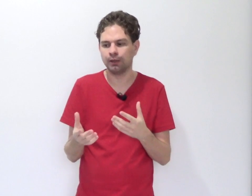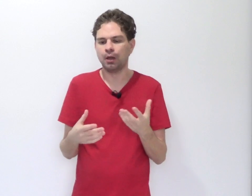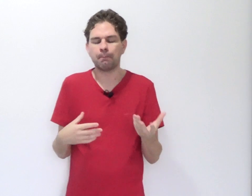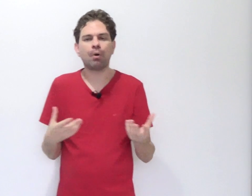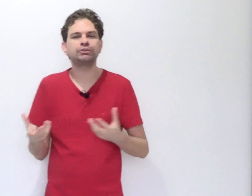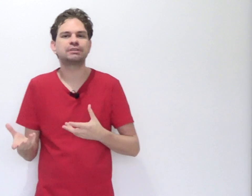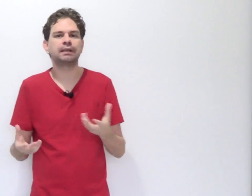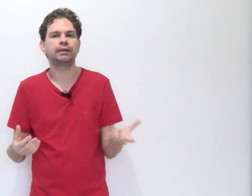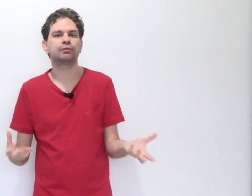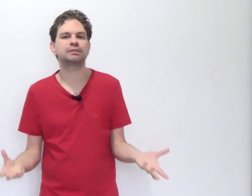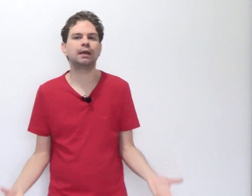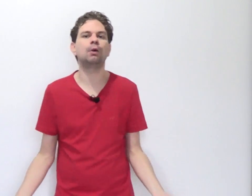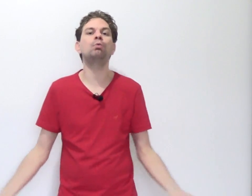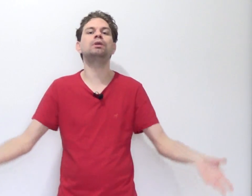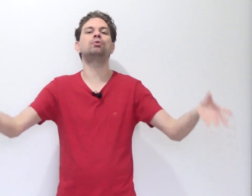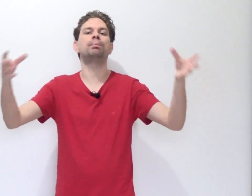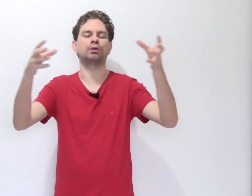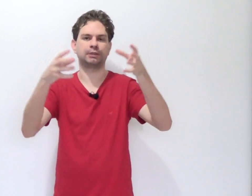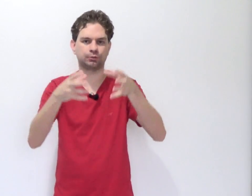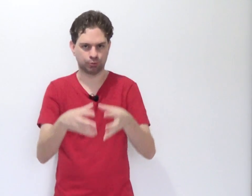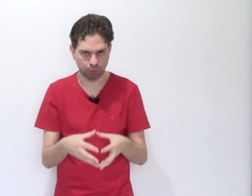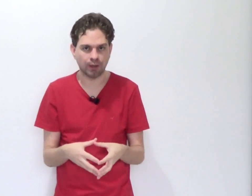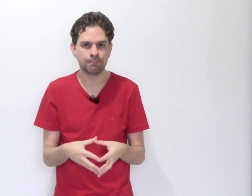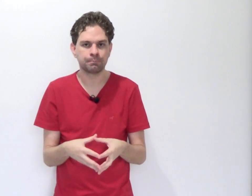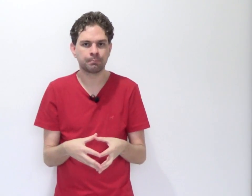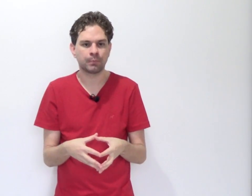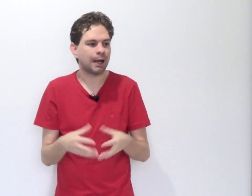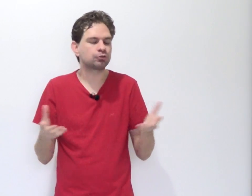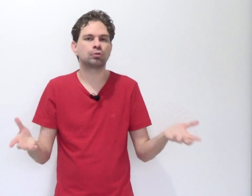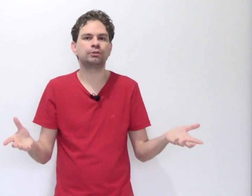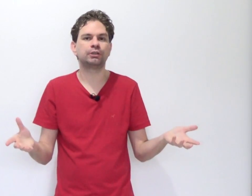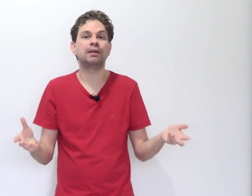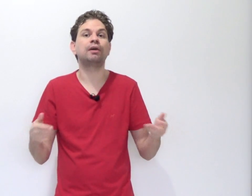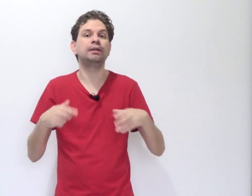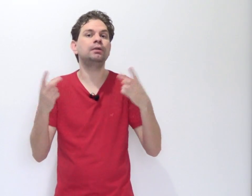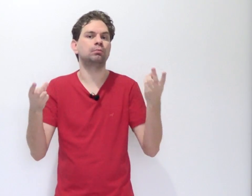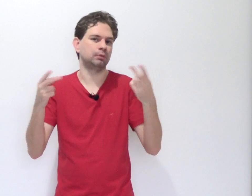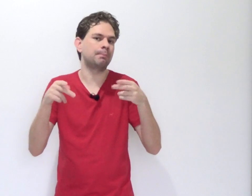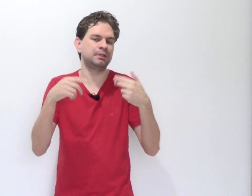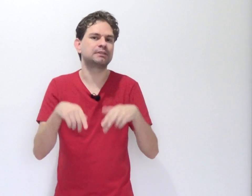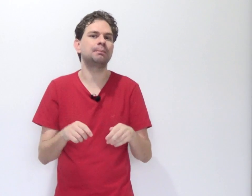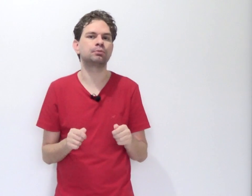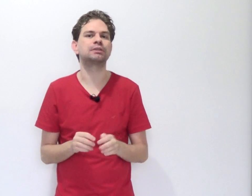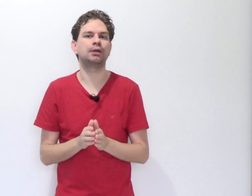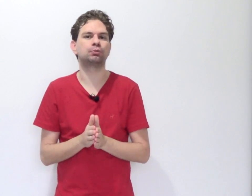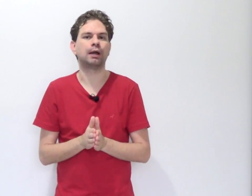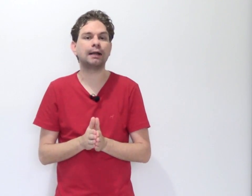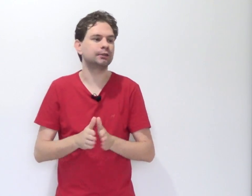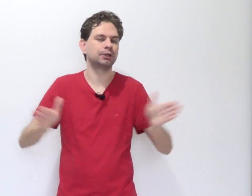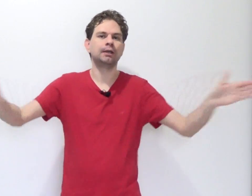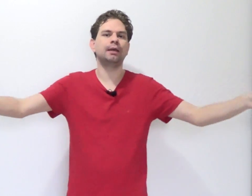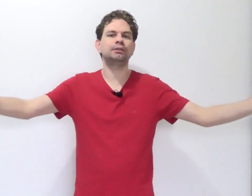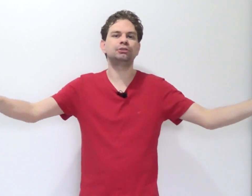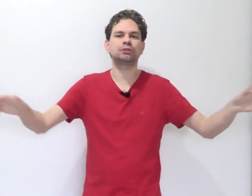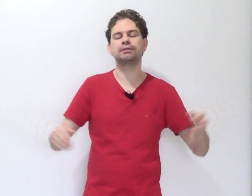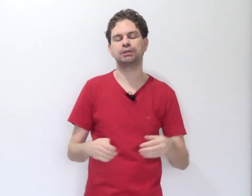pode ser que você reúna em um processo só ações que deveriam, a princípio, ser julgadas em instâncias